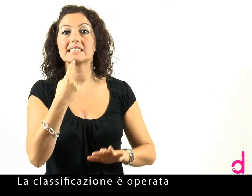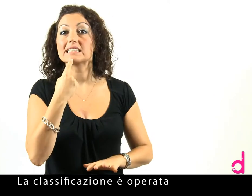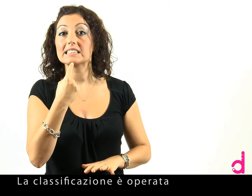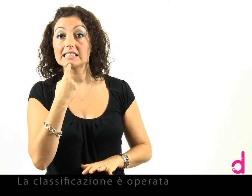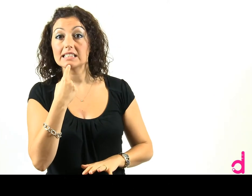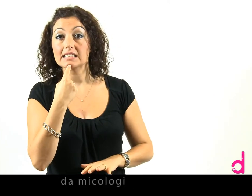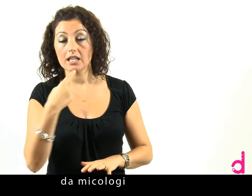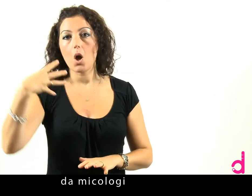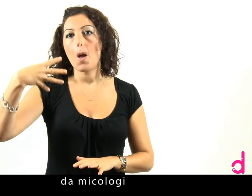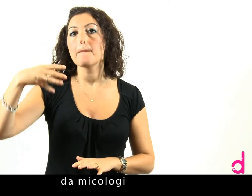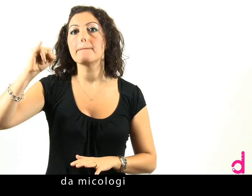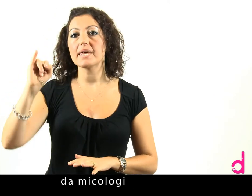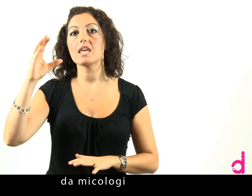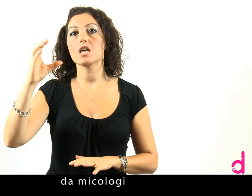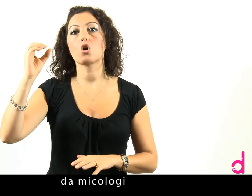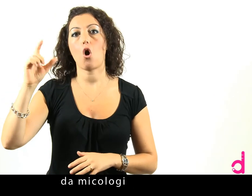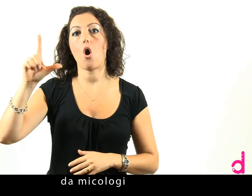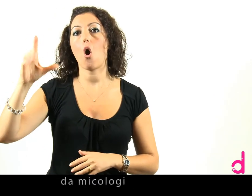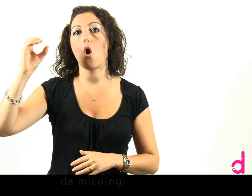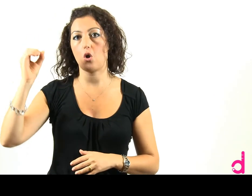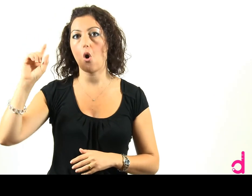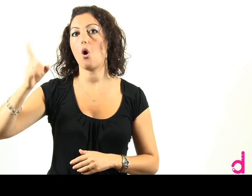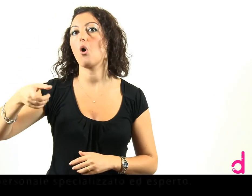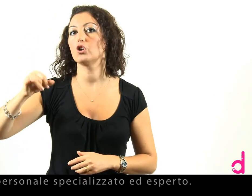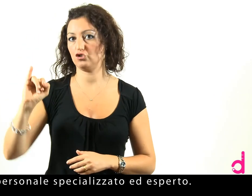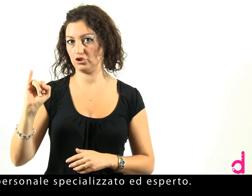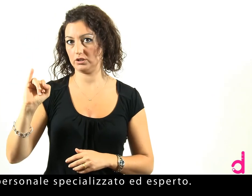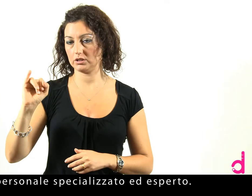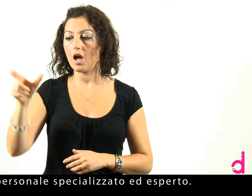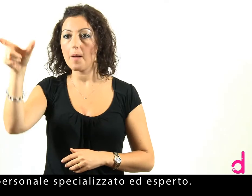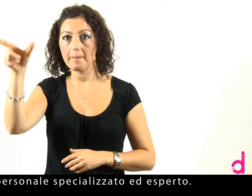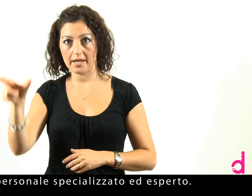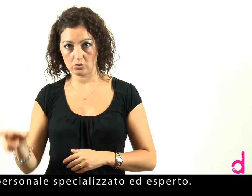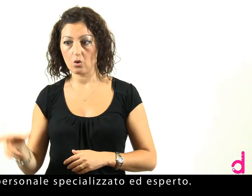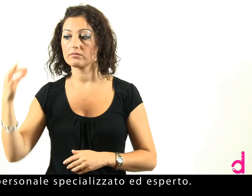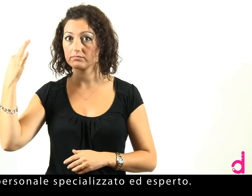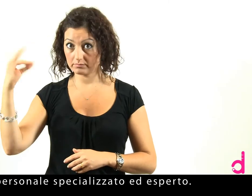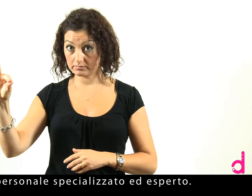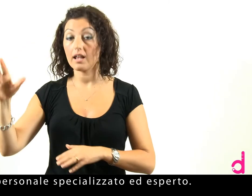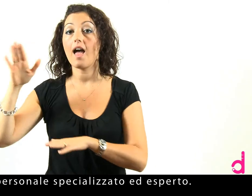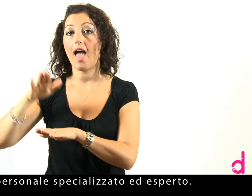operata da Mycology, personale specializzato ed esperto.